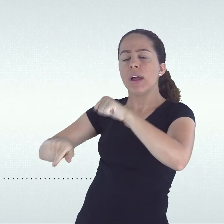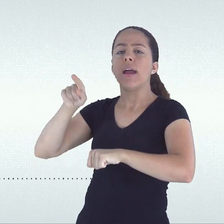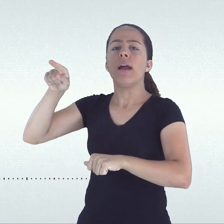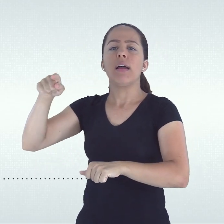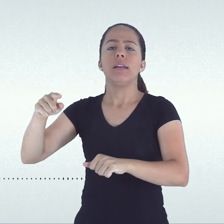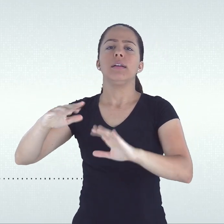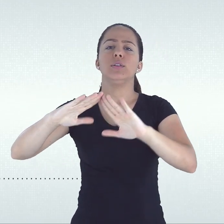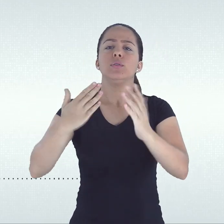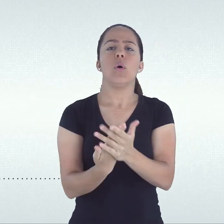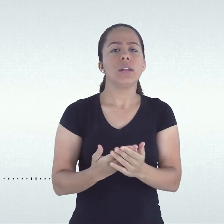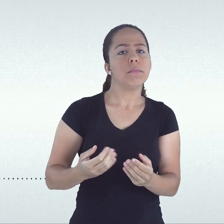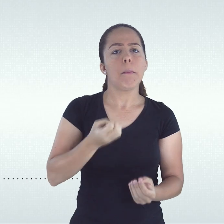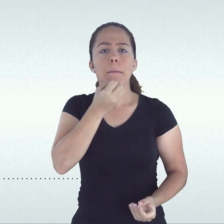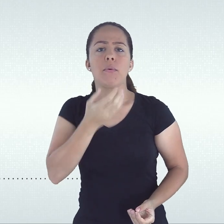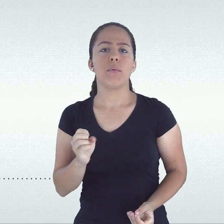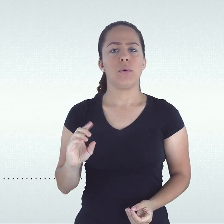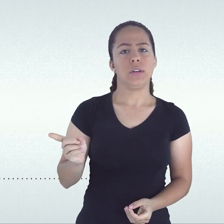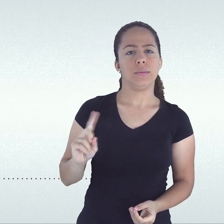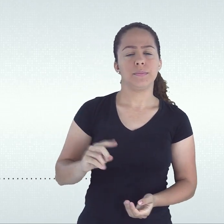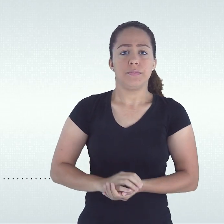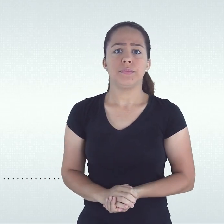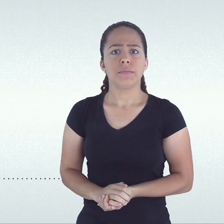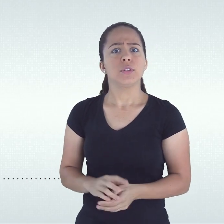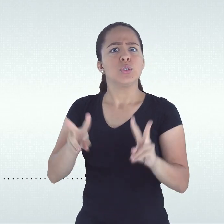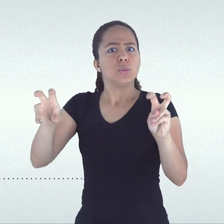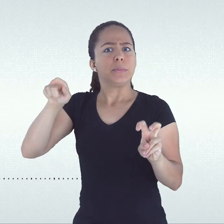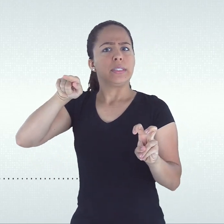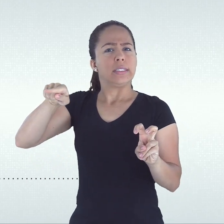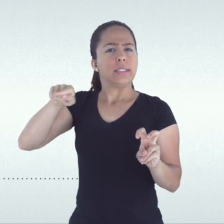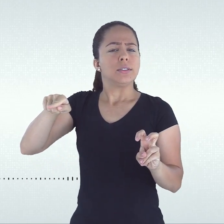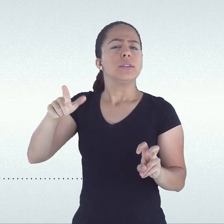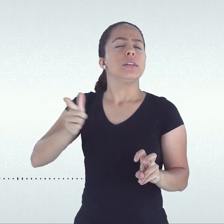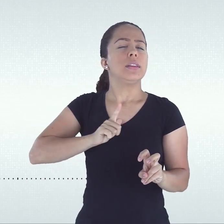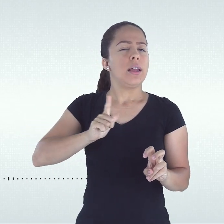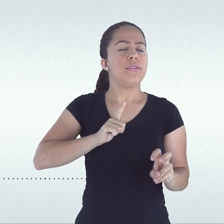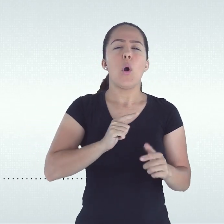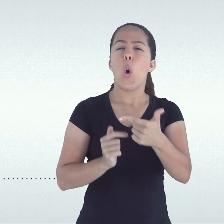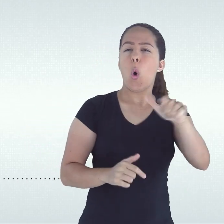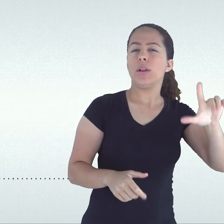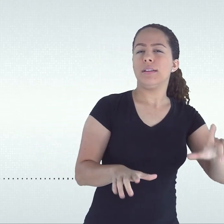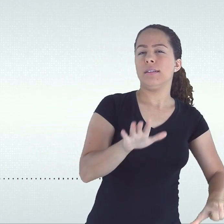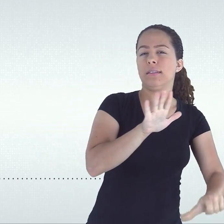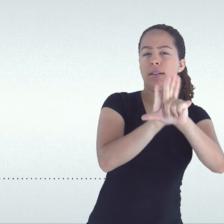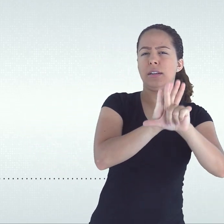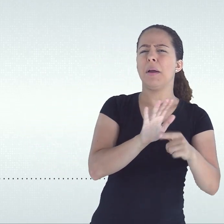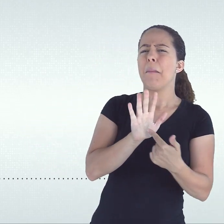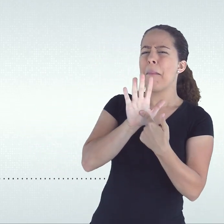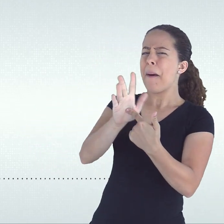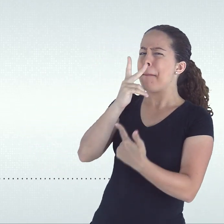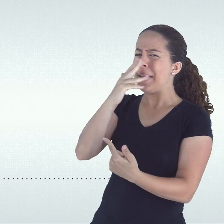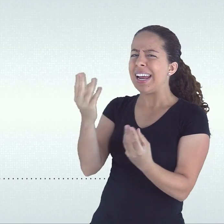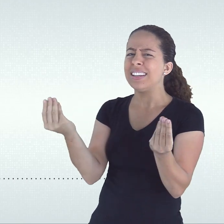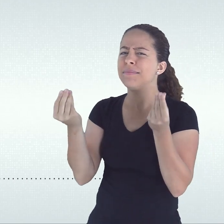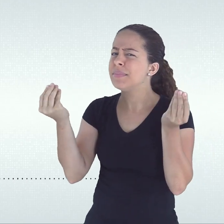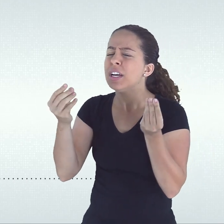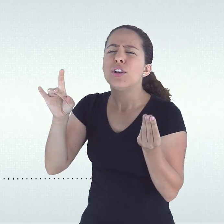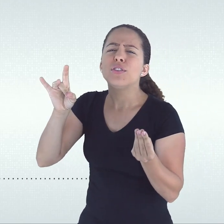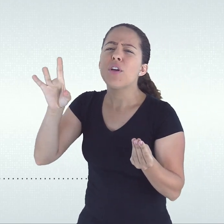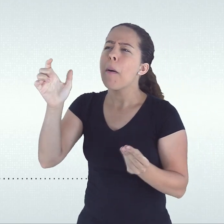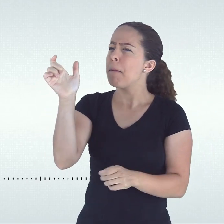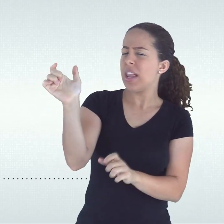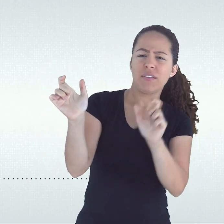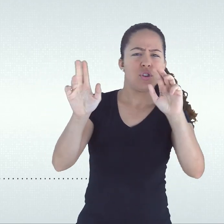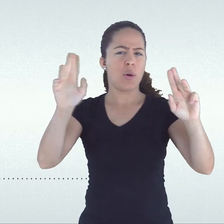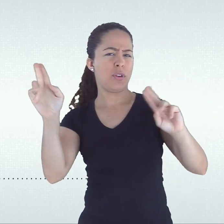mais do que uma mera atualização dos termos, define que a verificação do aproveitamento acadêmico, discente é